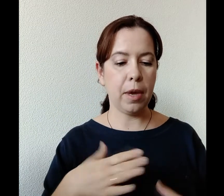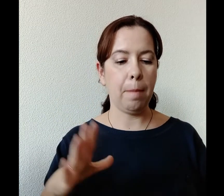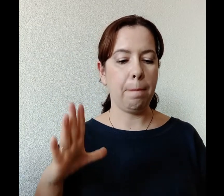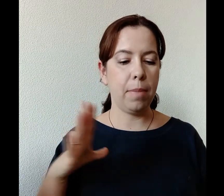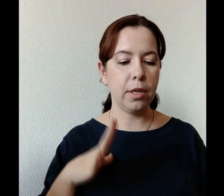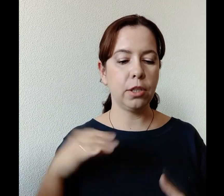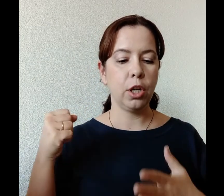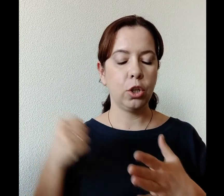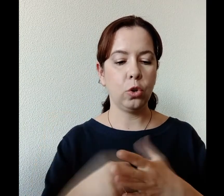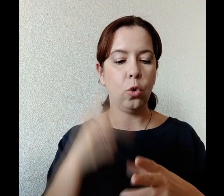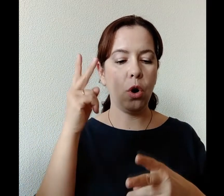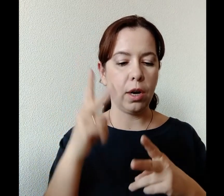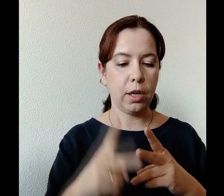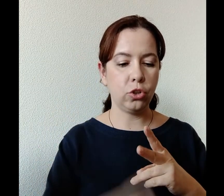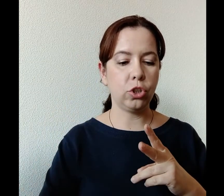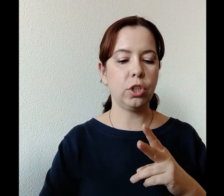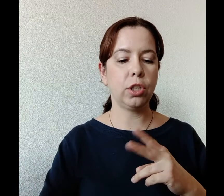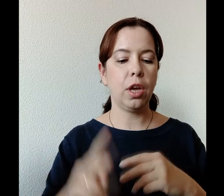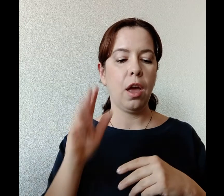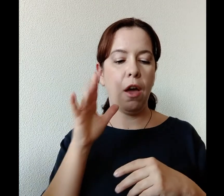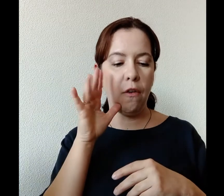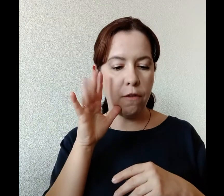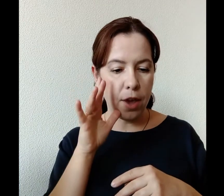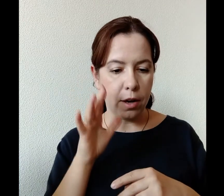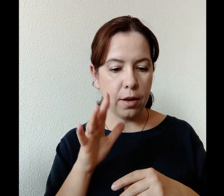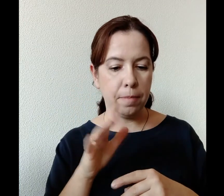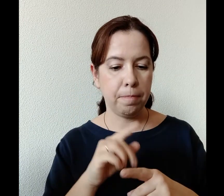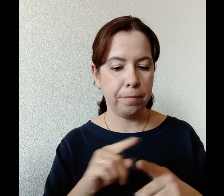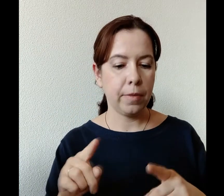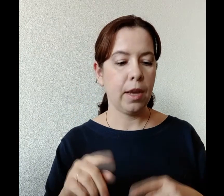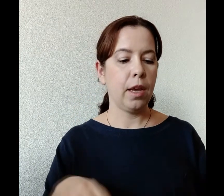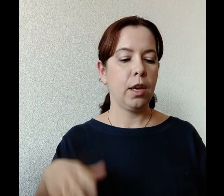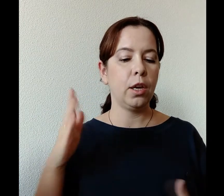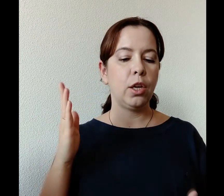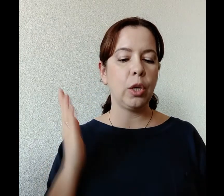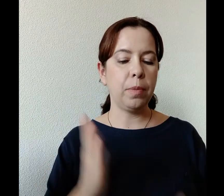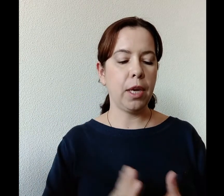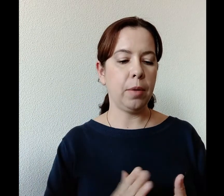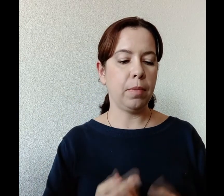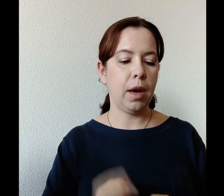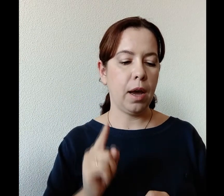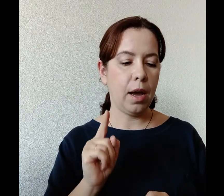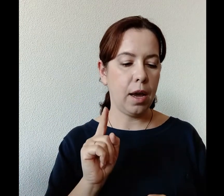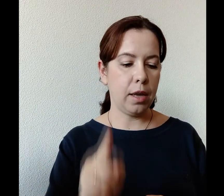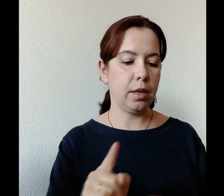быть до кончины века. «Имеем это